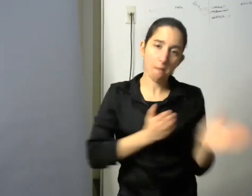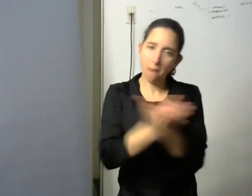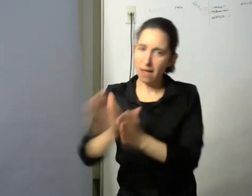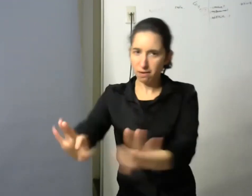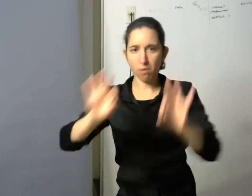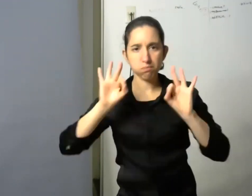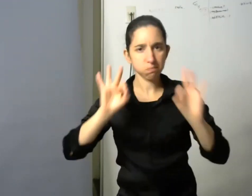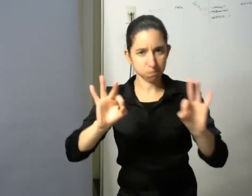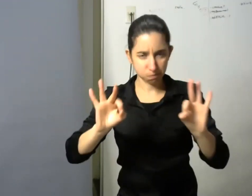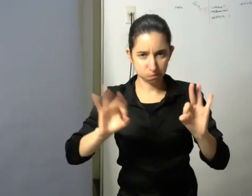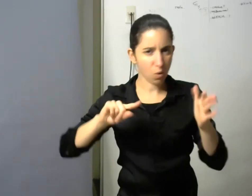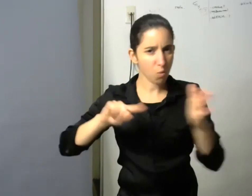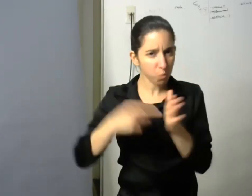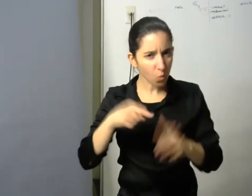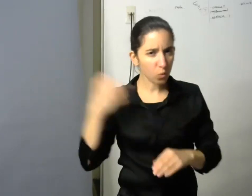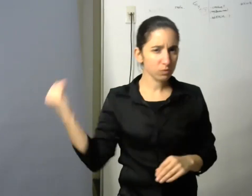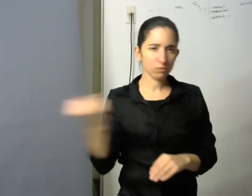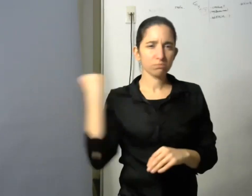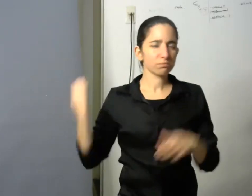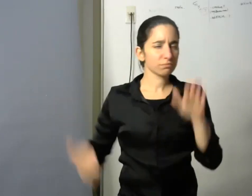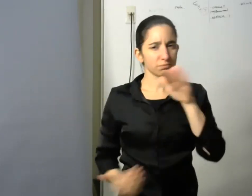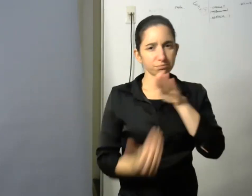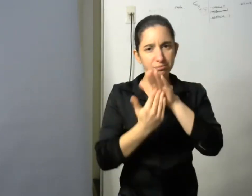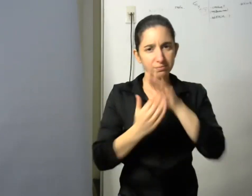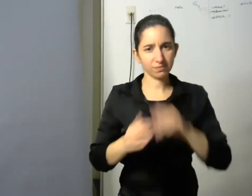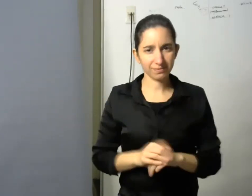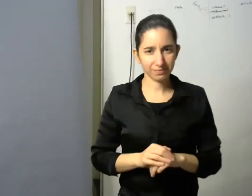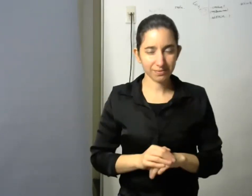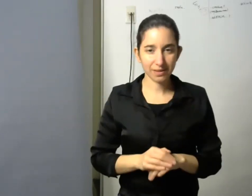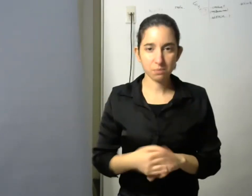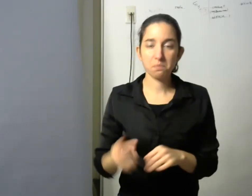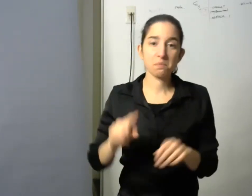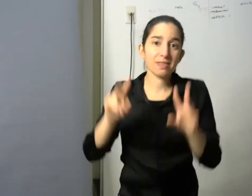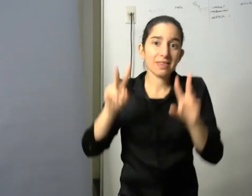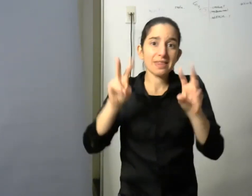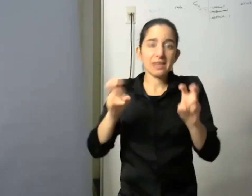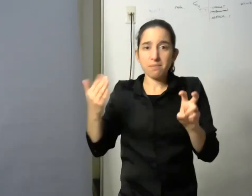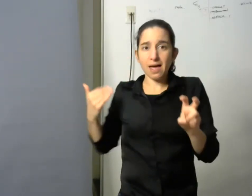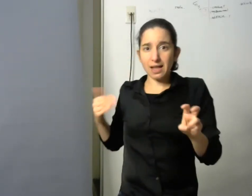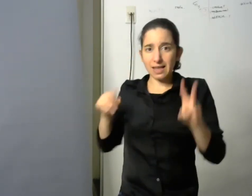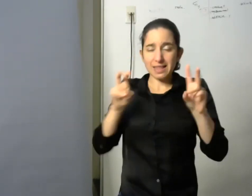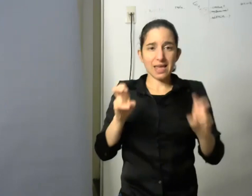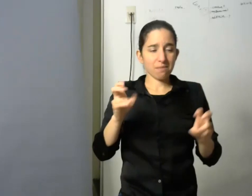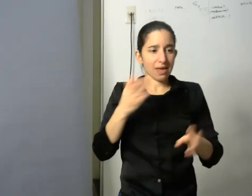importante eso lo que pasa es que como no se habla de esta actitud inclusiva